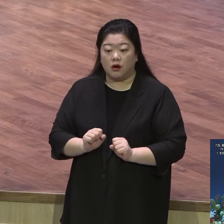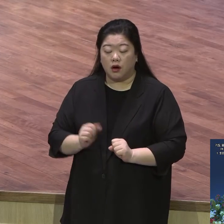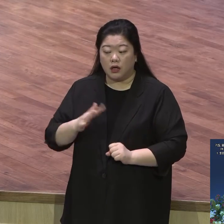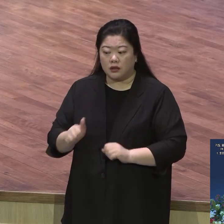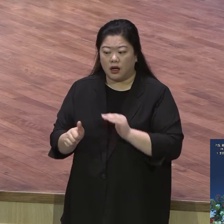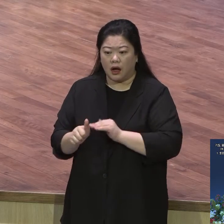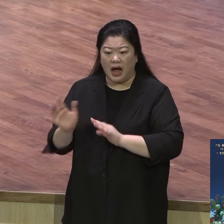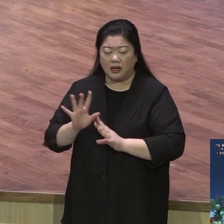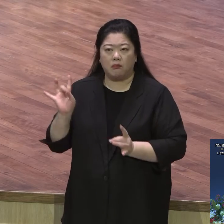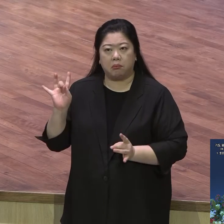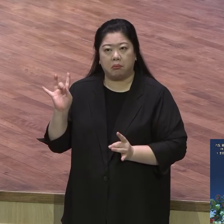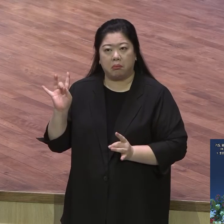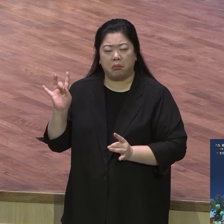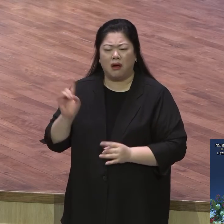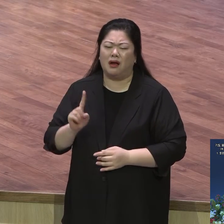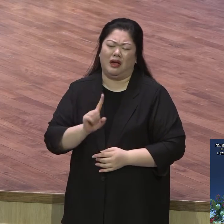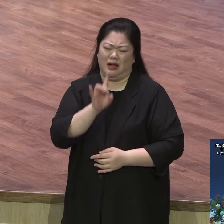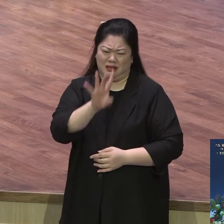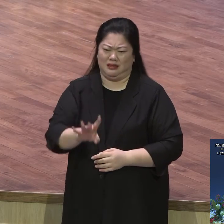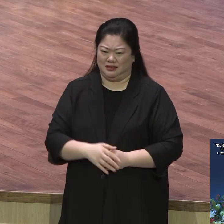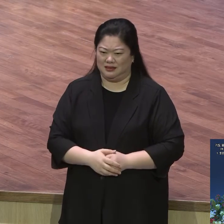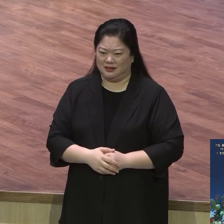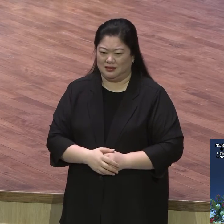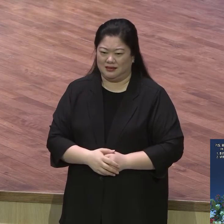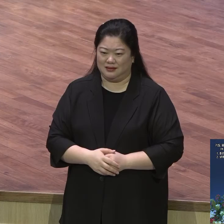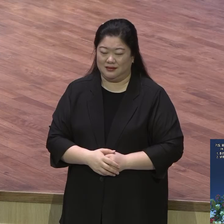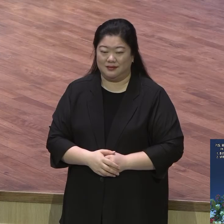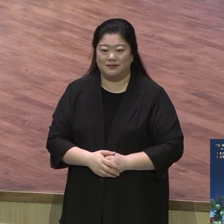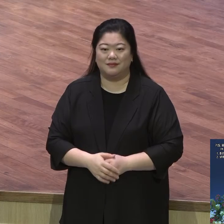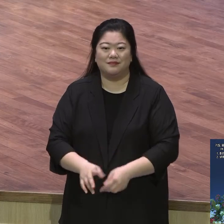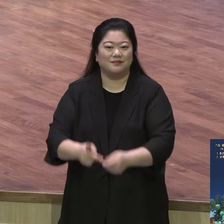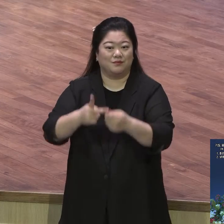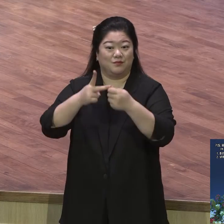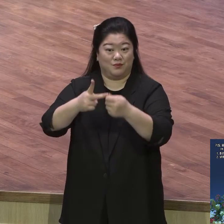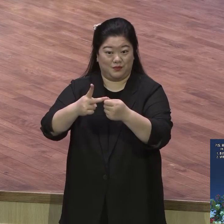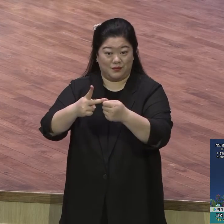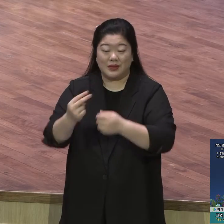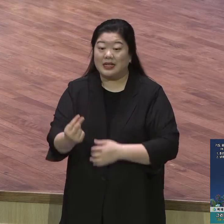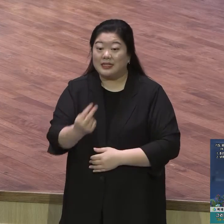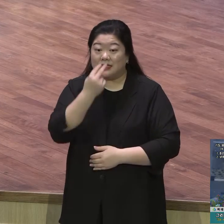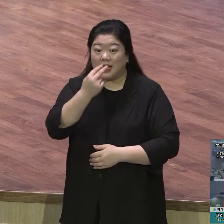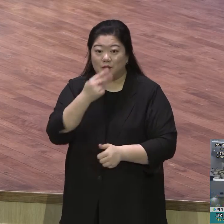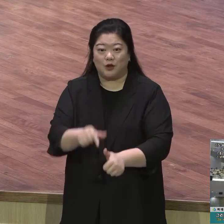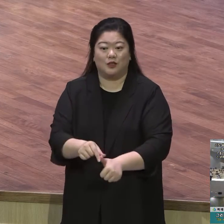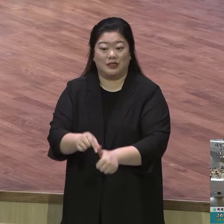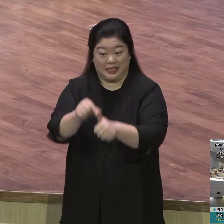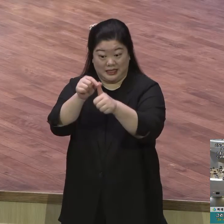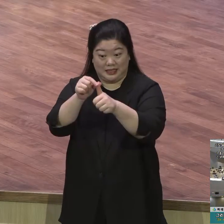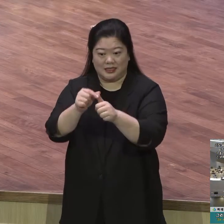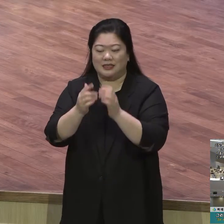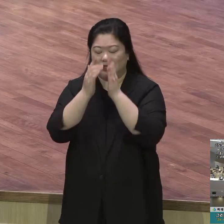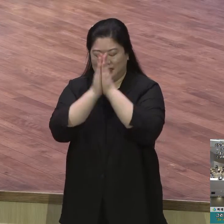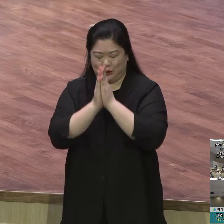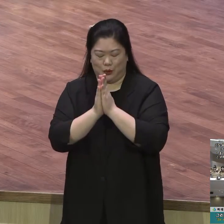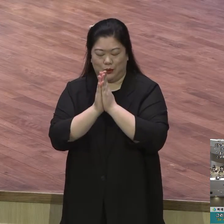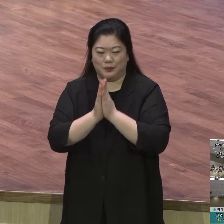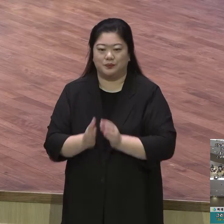길을 제문으로 축복합니다 두 번째로 생명 살리는 기도입니다 12절 봅니다 그러므로 무엇이든지 남에게 대접을 받고자 하는 대로